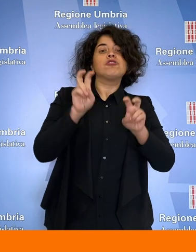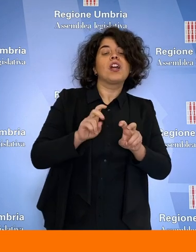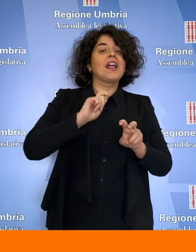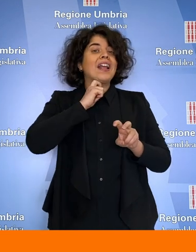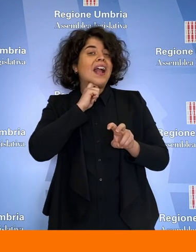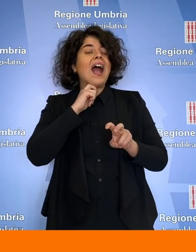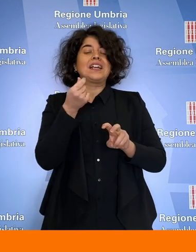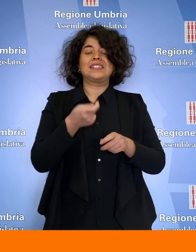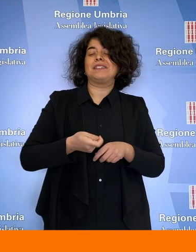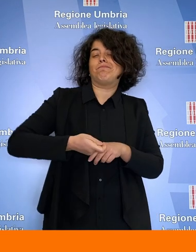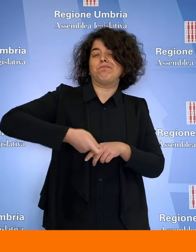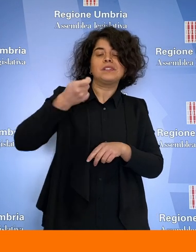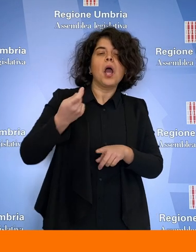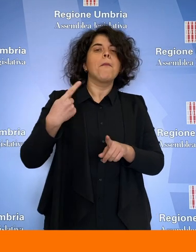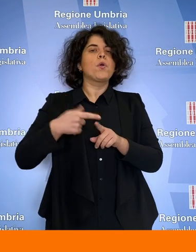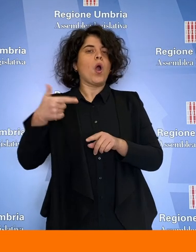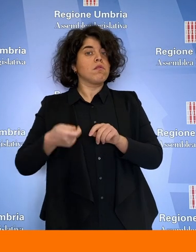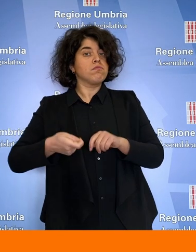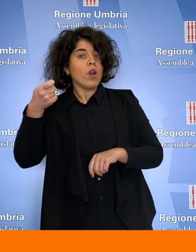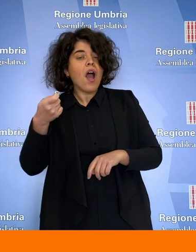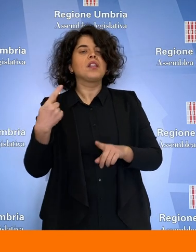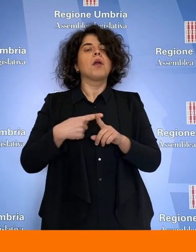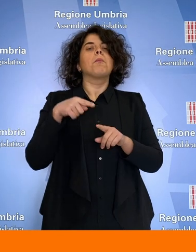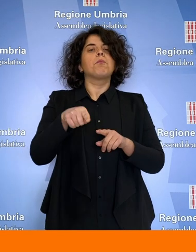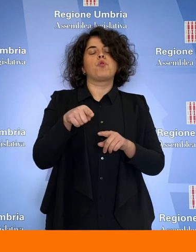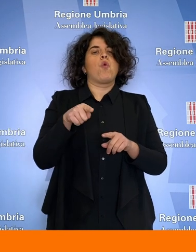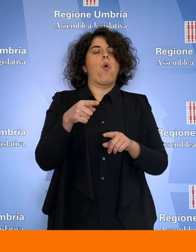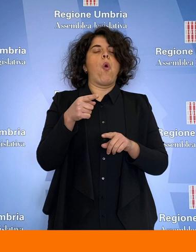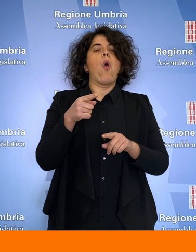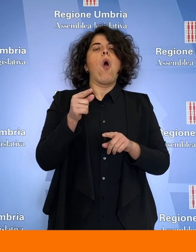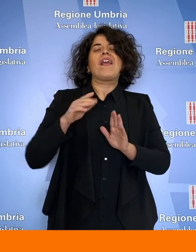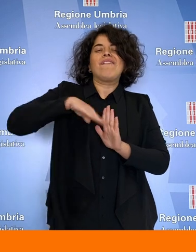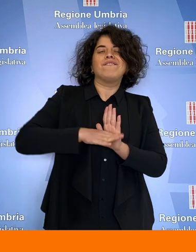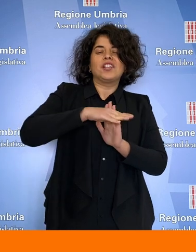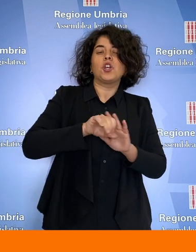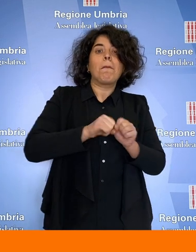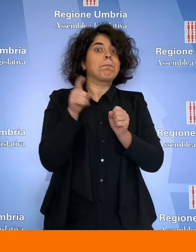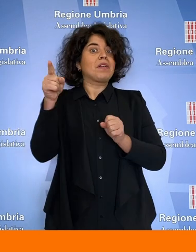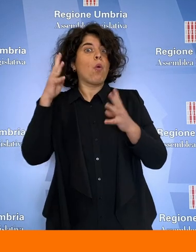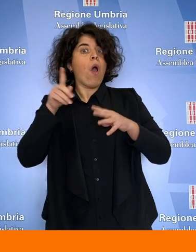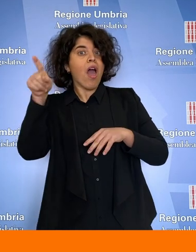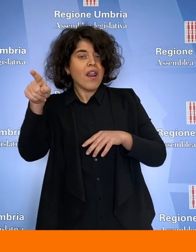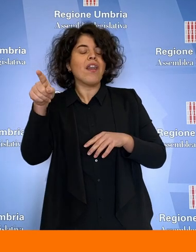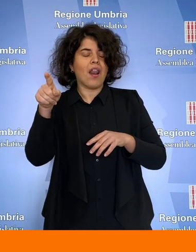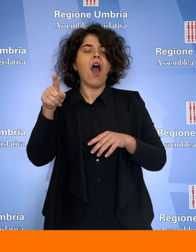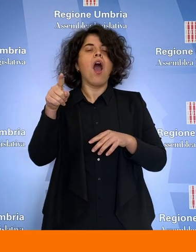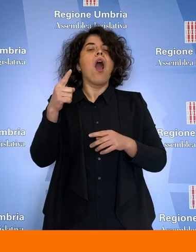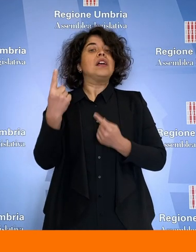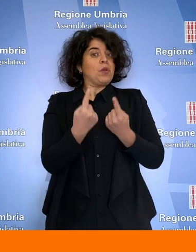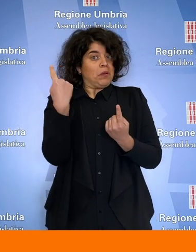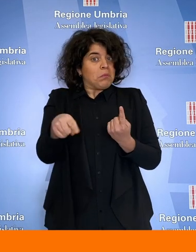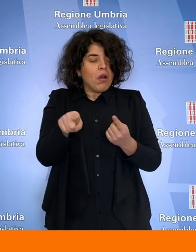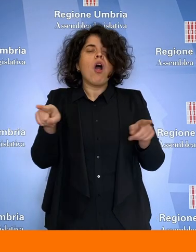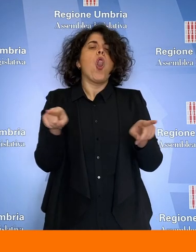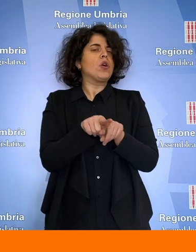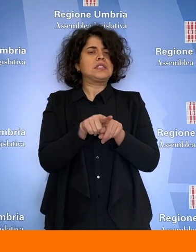gas, dei carburanti e dall'aumento dell'inflazione a causa della guerra. Nonostante questa situazione avversa, la